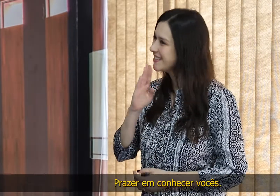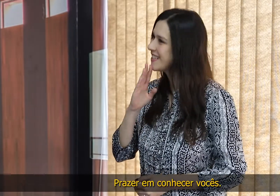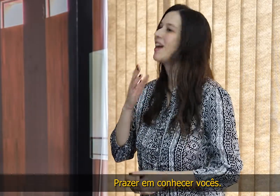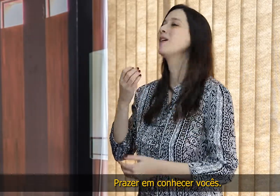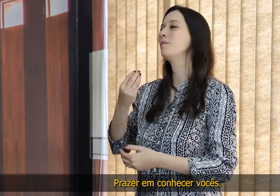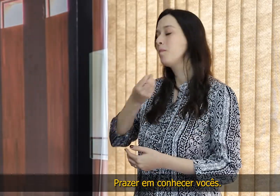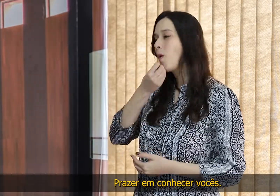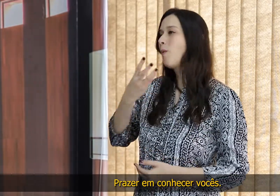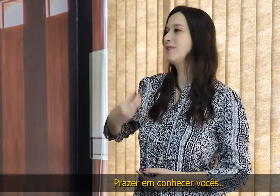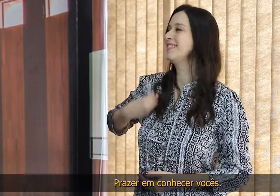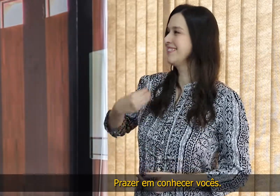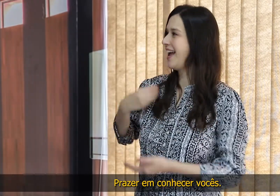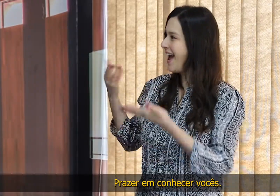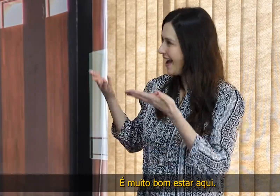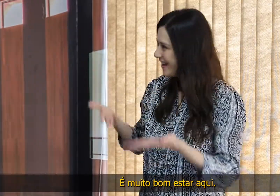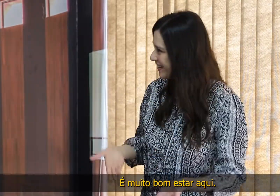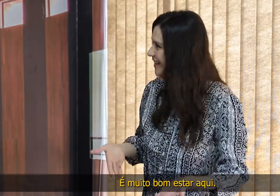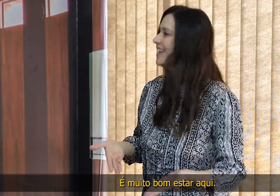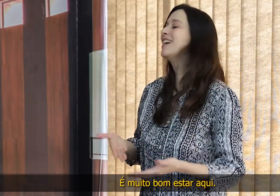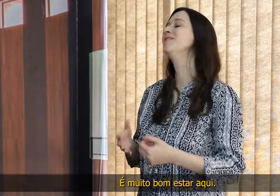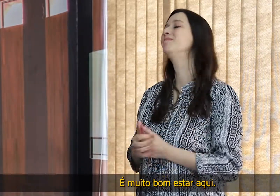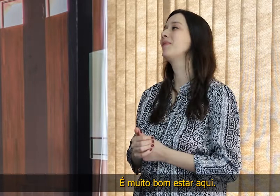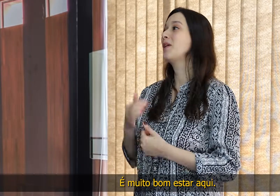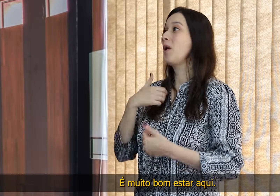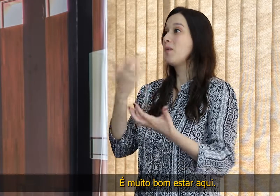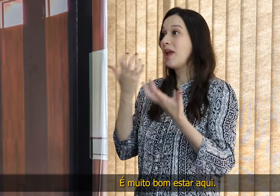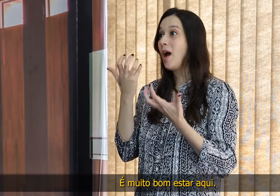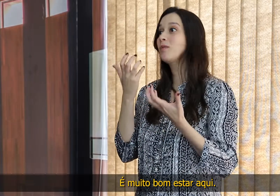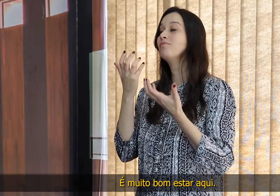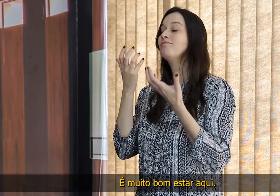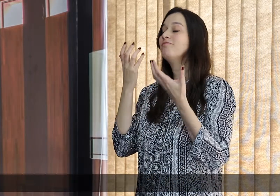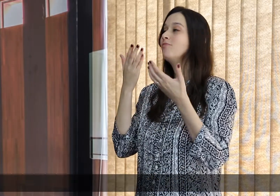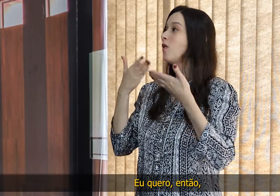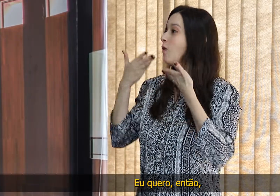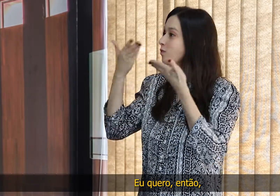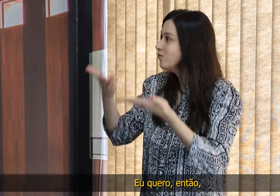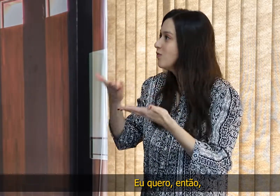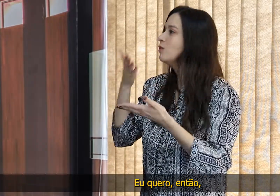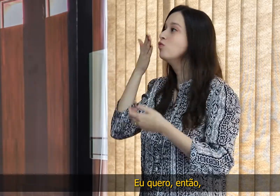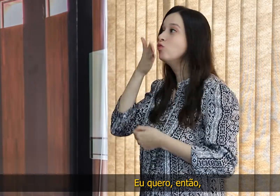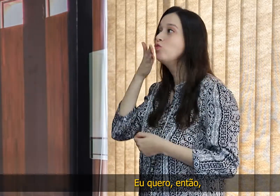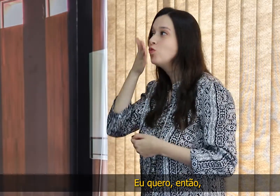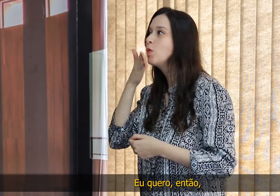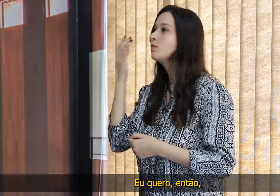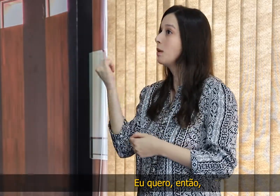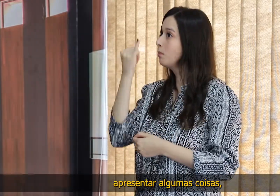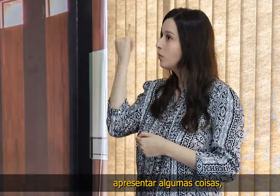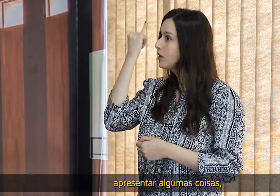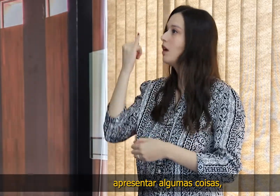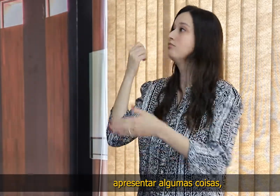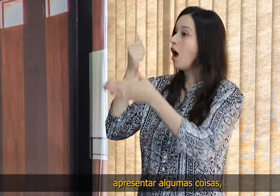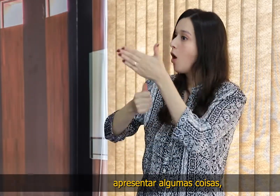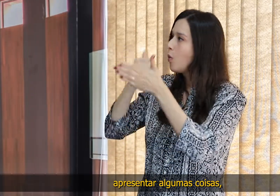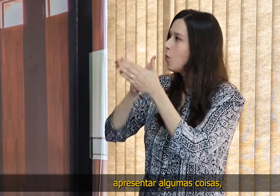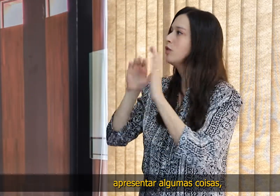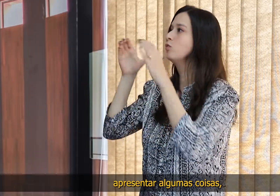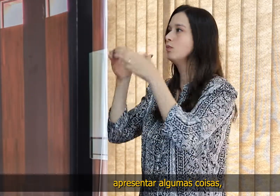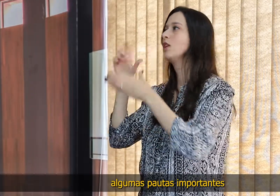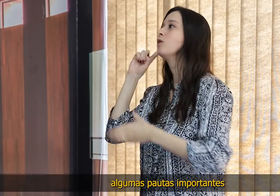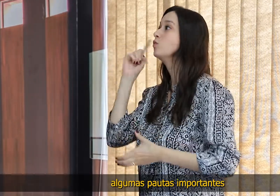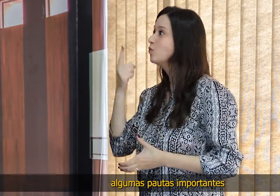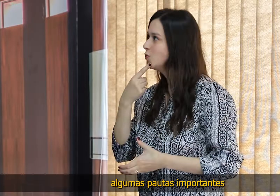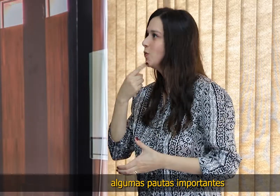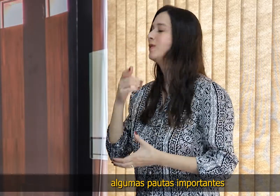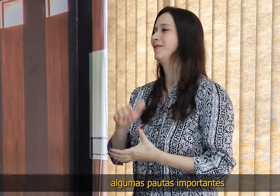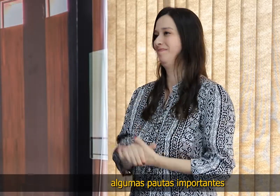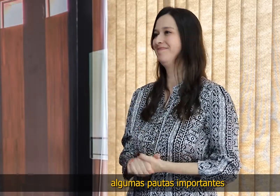Prazer em conhecer vocês. É muito bom estar aqui. Eu quero, então, apresentar algumas coisas,